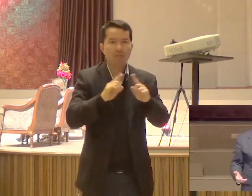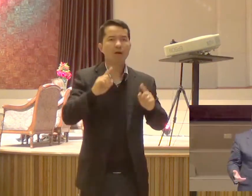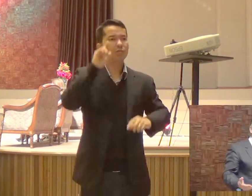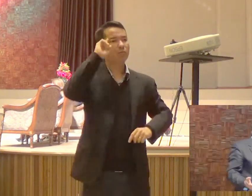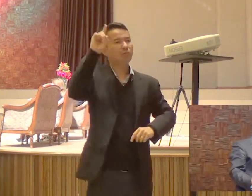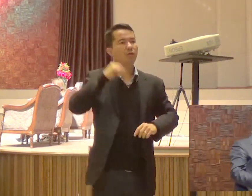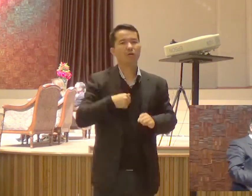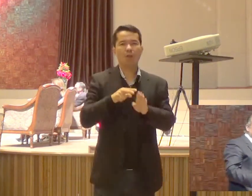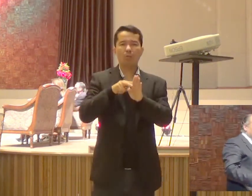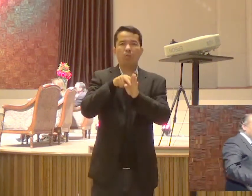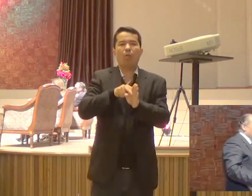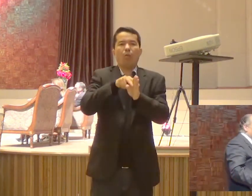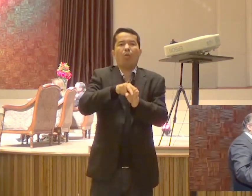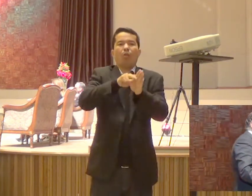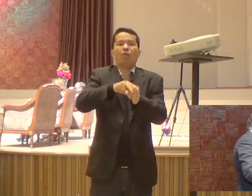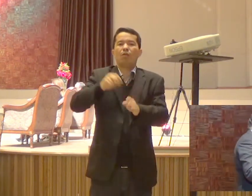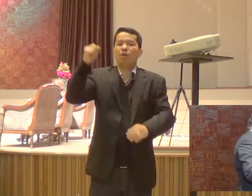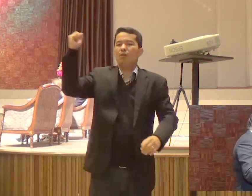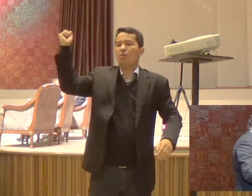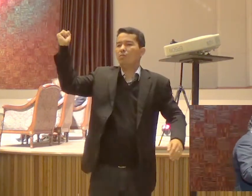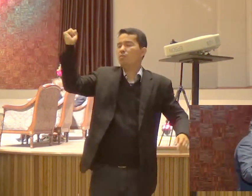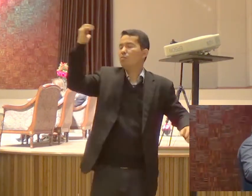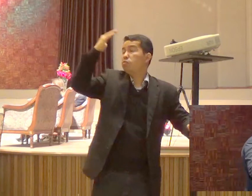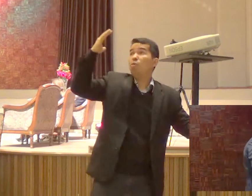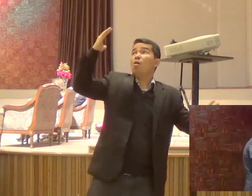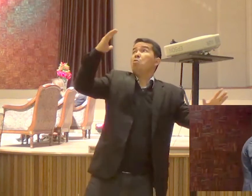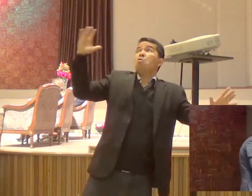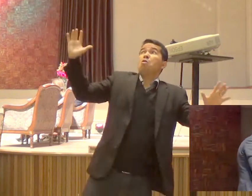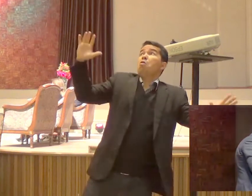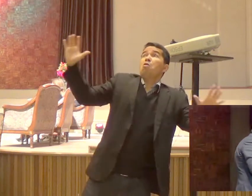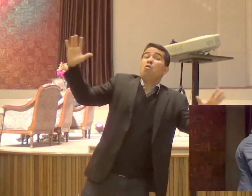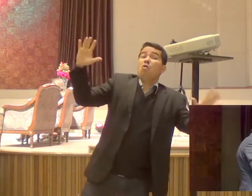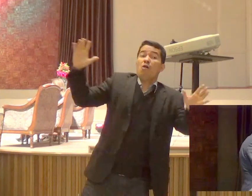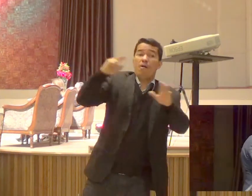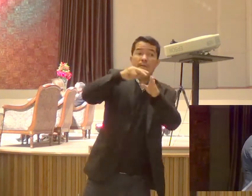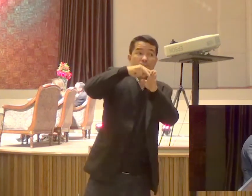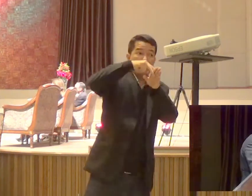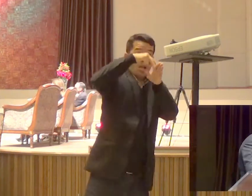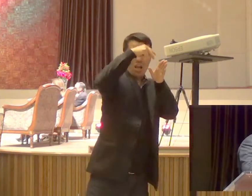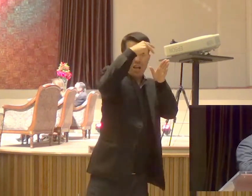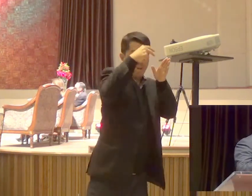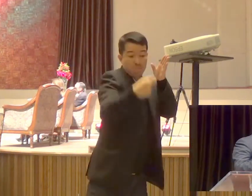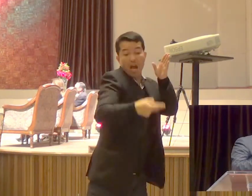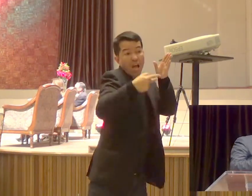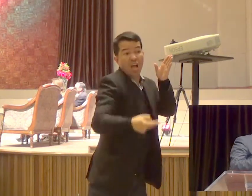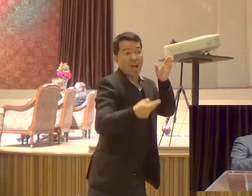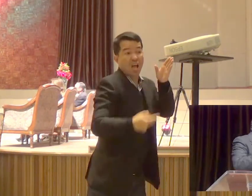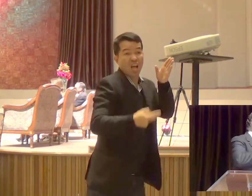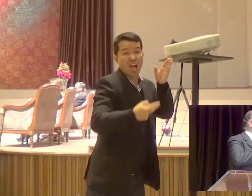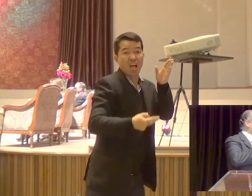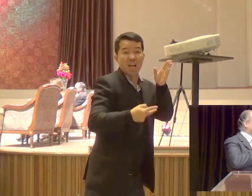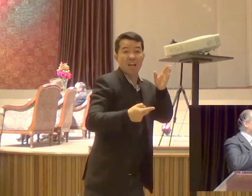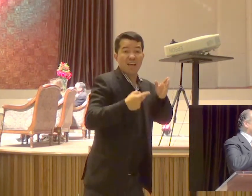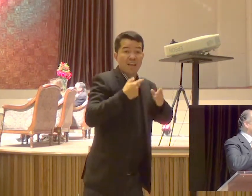E em voz E numa língua Hebraica A língua do coração